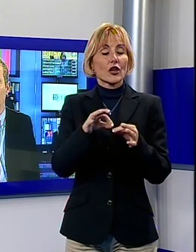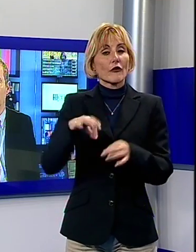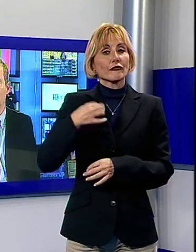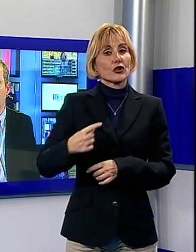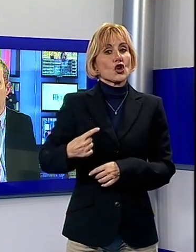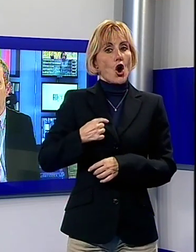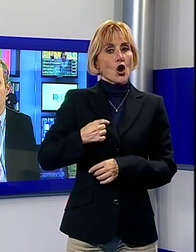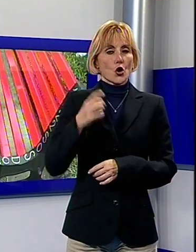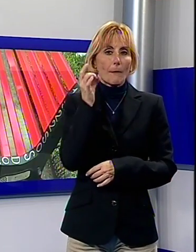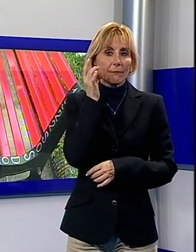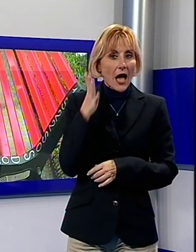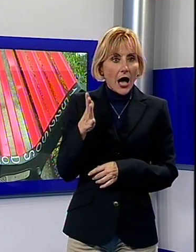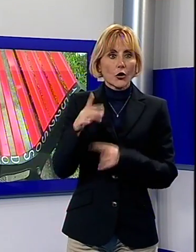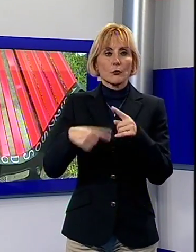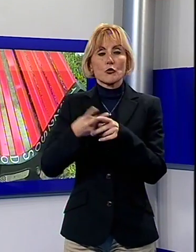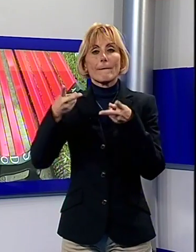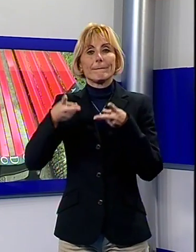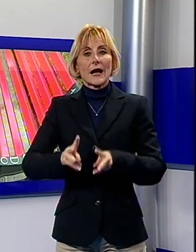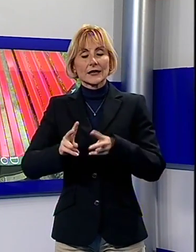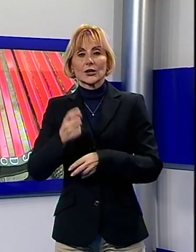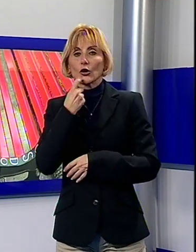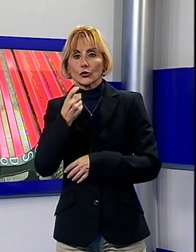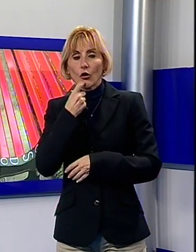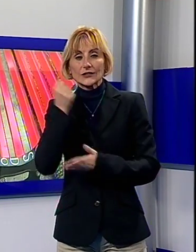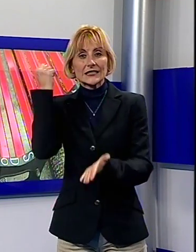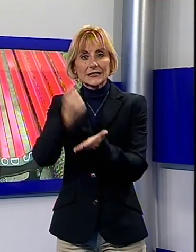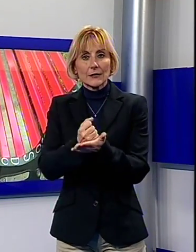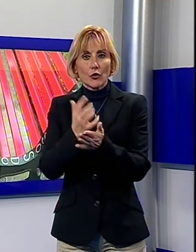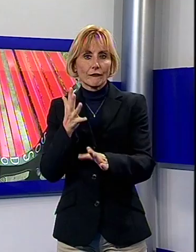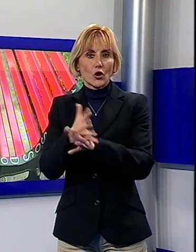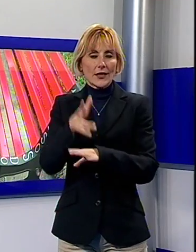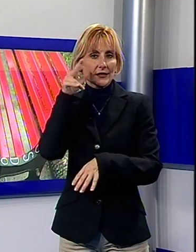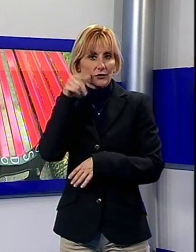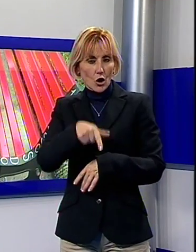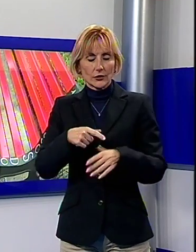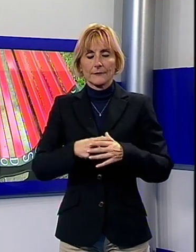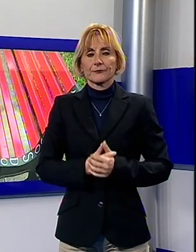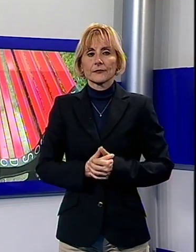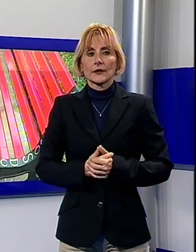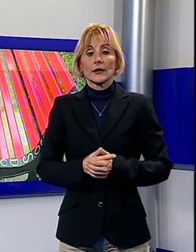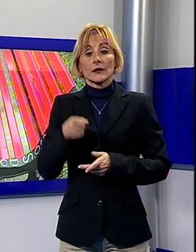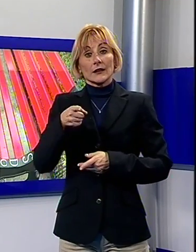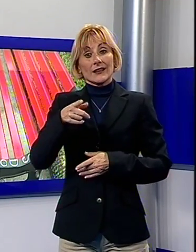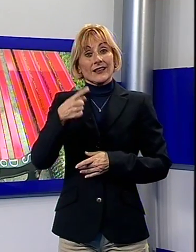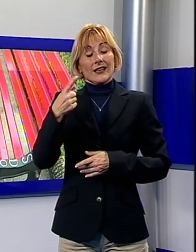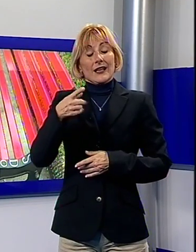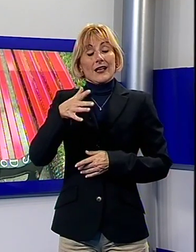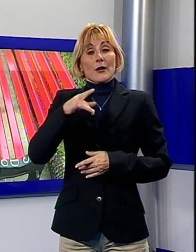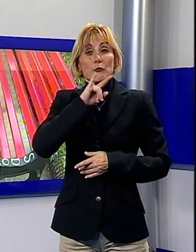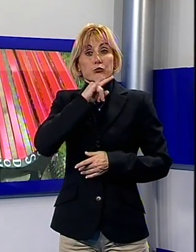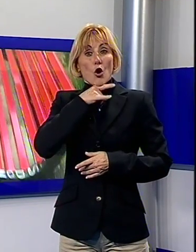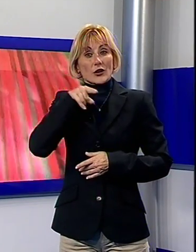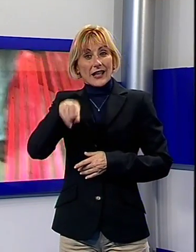dei simboli della lotta contro la violenza sulle donne. A Porcari è stata inaugurata questa panchina in piazza Felice